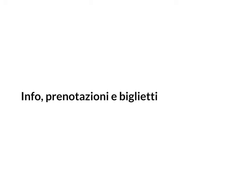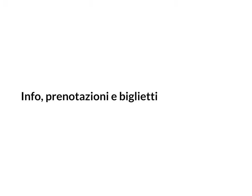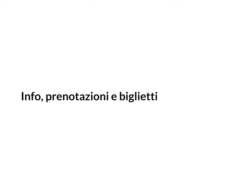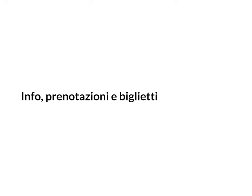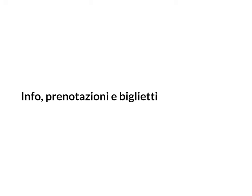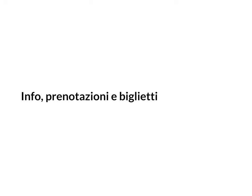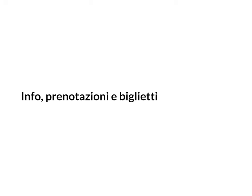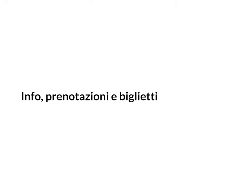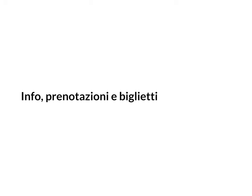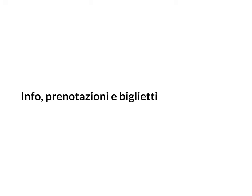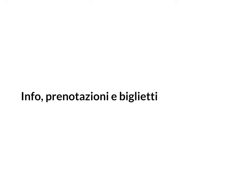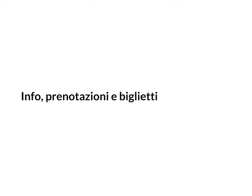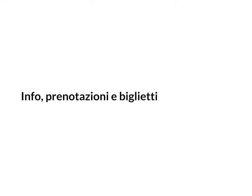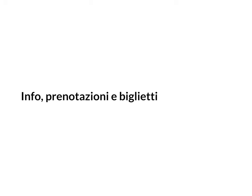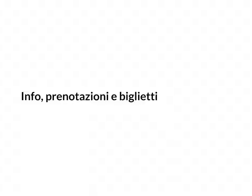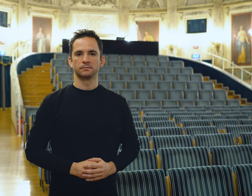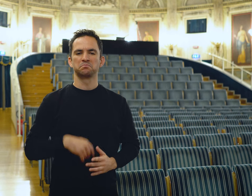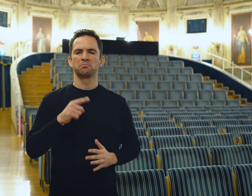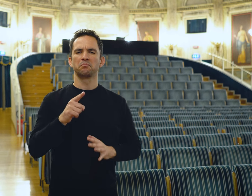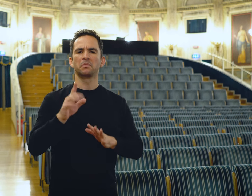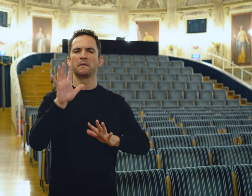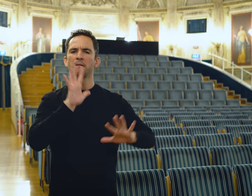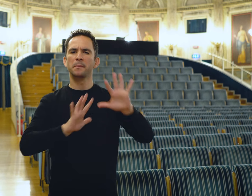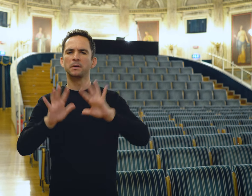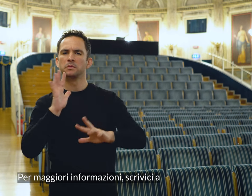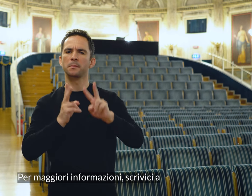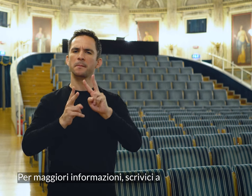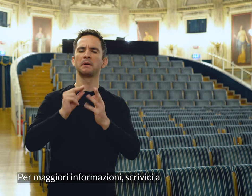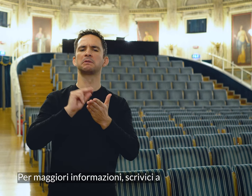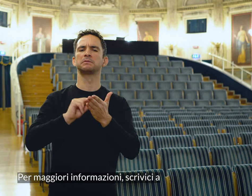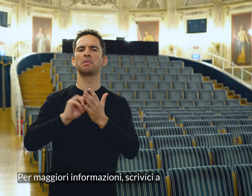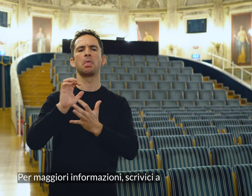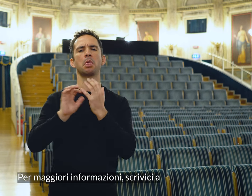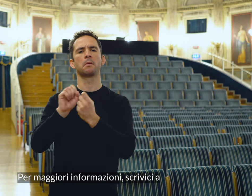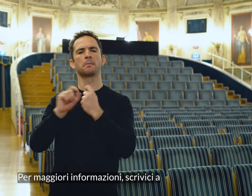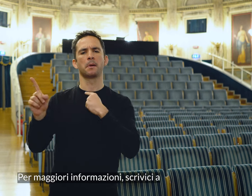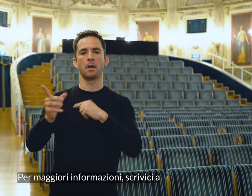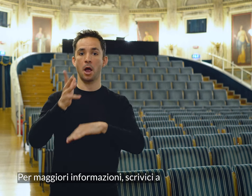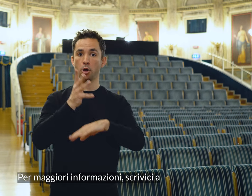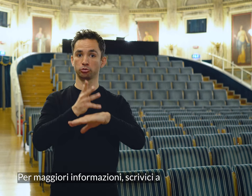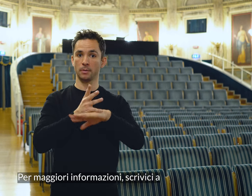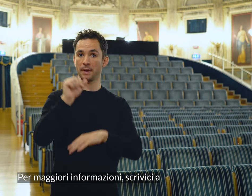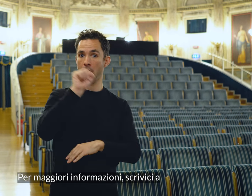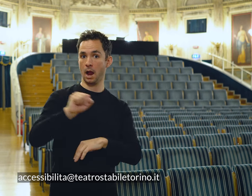prenotazioni e biglietti. Per maggiori informazioni scrivici ad